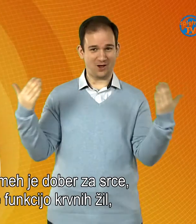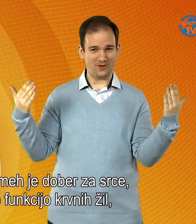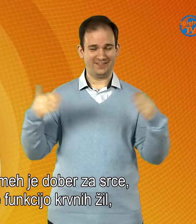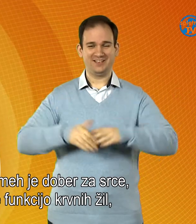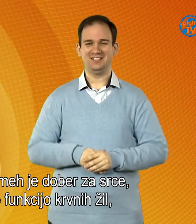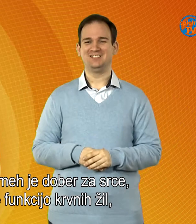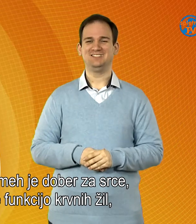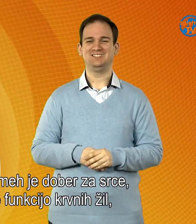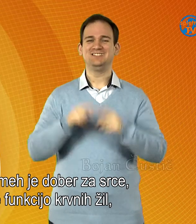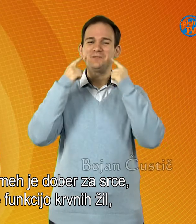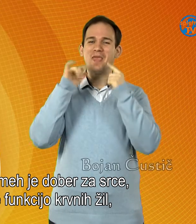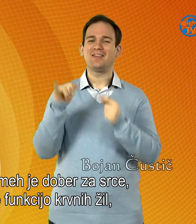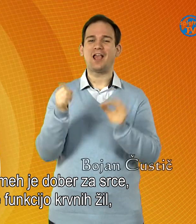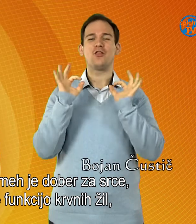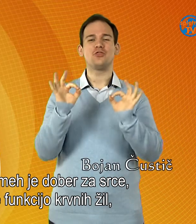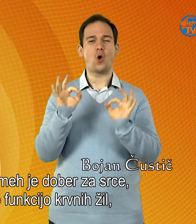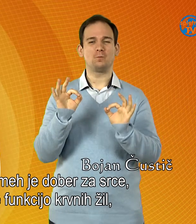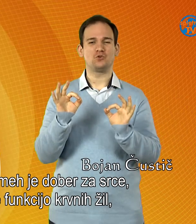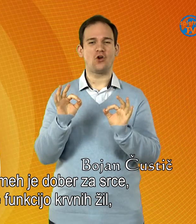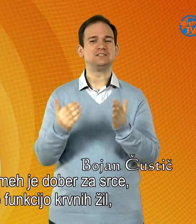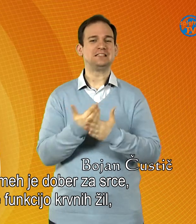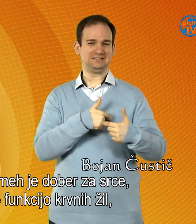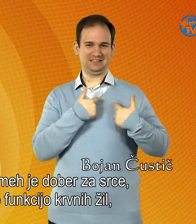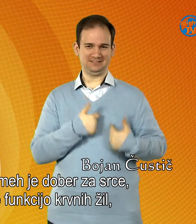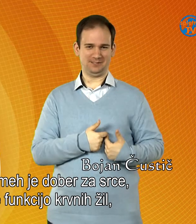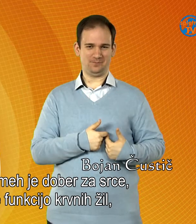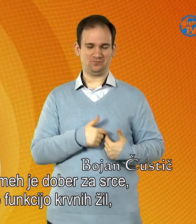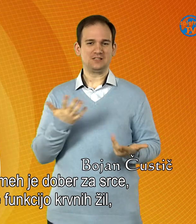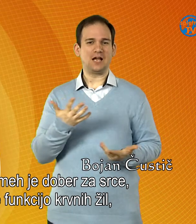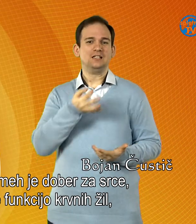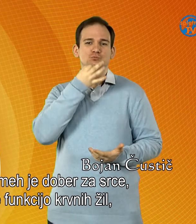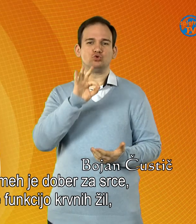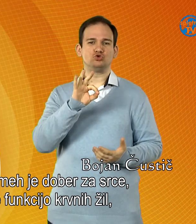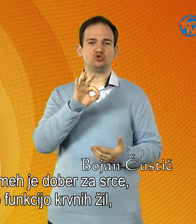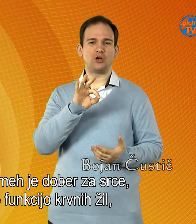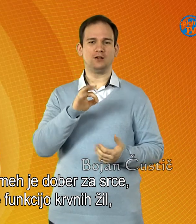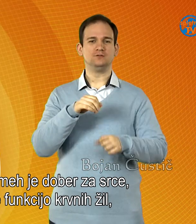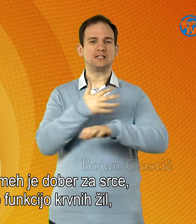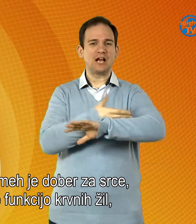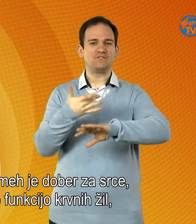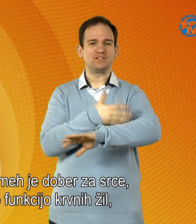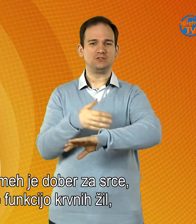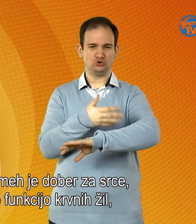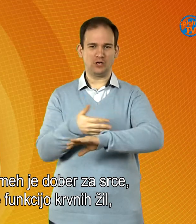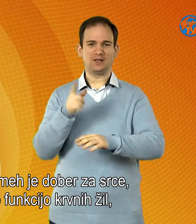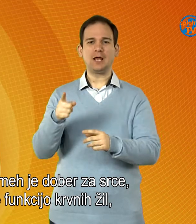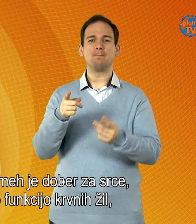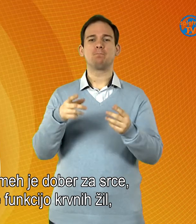Pozdravljeni. Smeh je dober z srce, saj izboljšuje funkcijo krnih žil, ker povečuje pretok krvi.